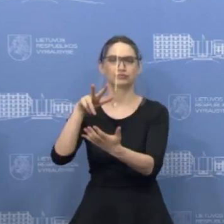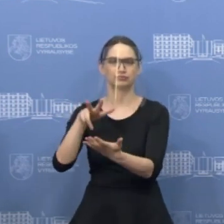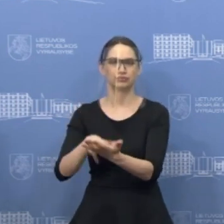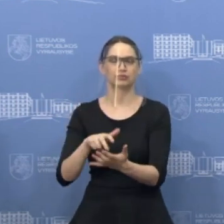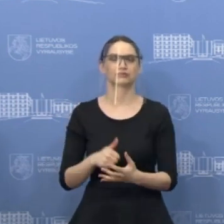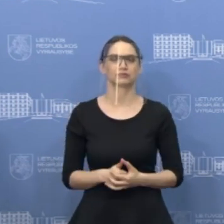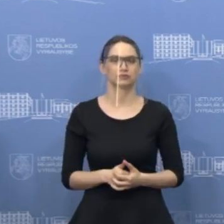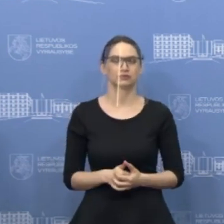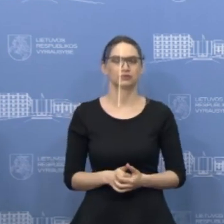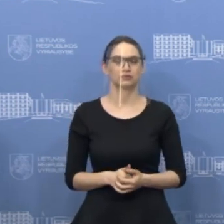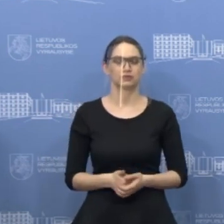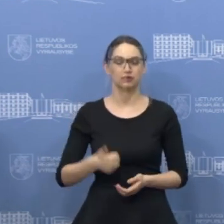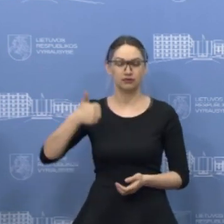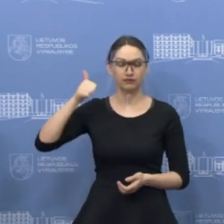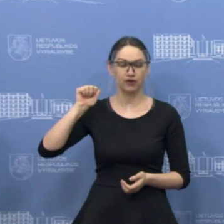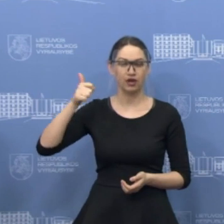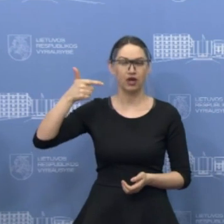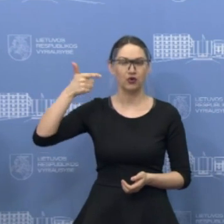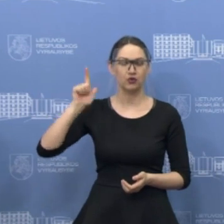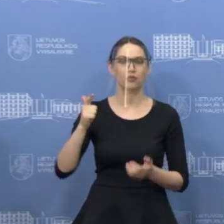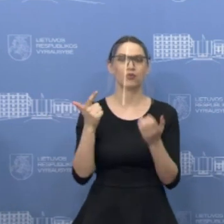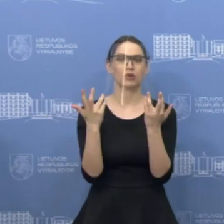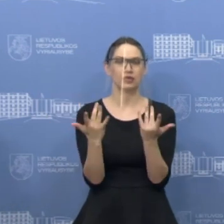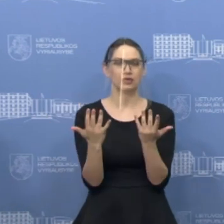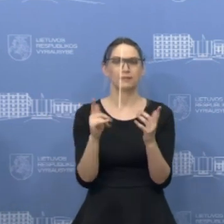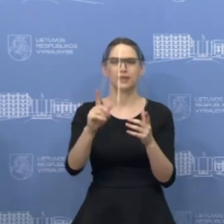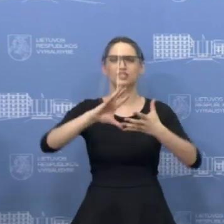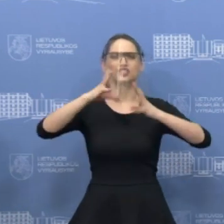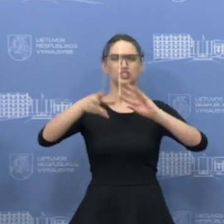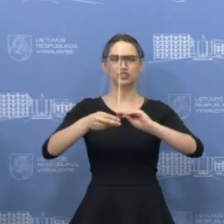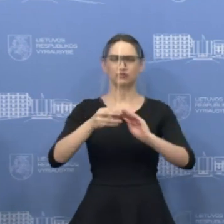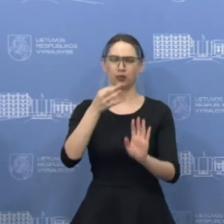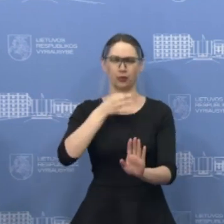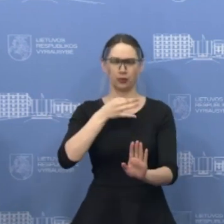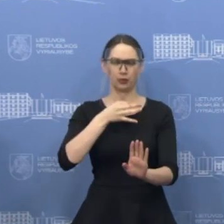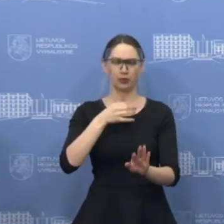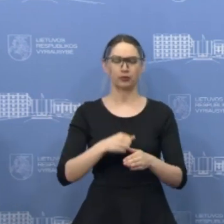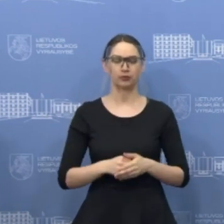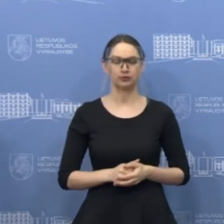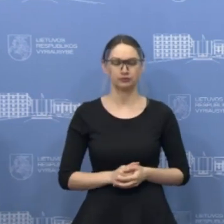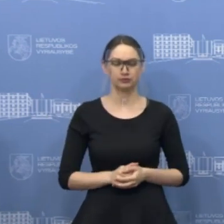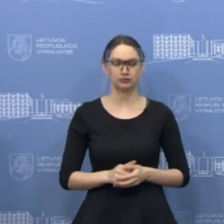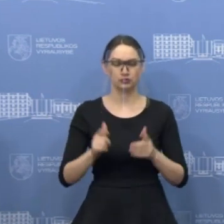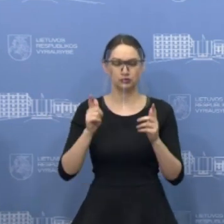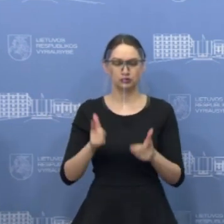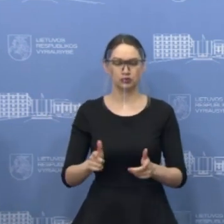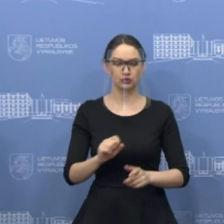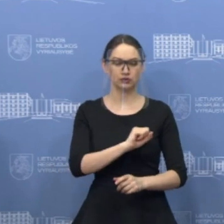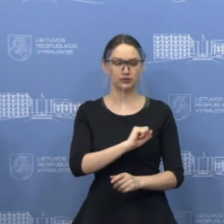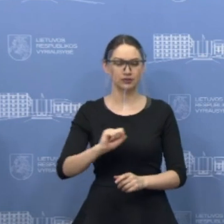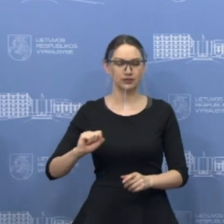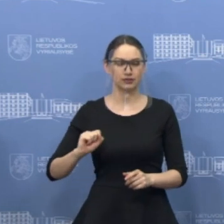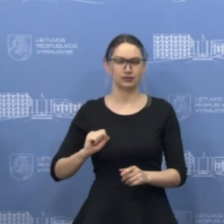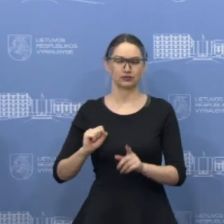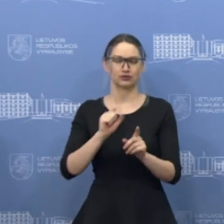pastarųjų dienų skaičius, kol kas išvadų iš to daryti turbūt anksti, tačiau tikrai medicino specialistai